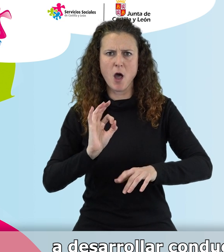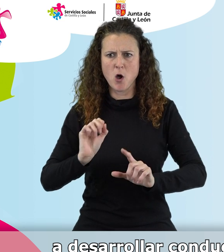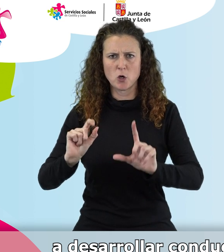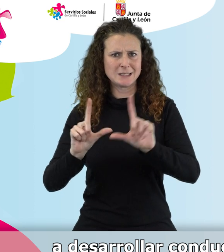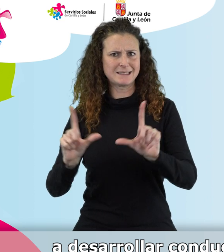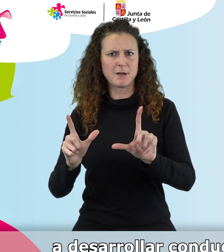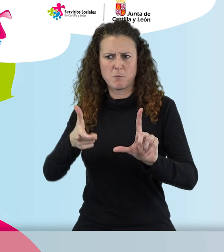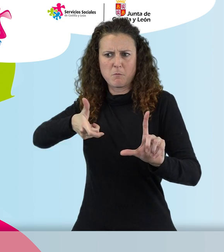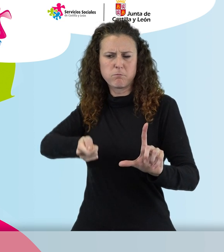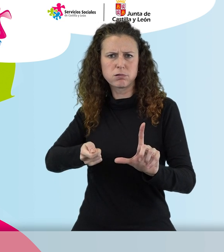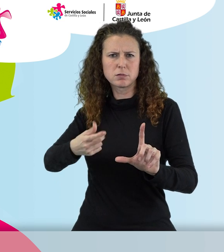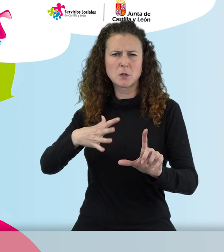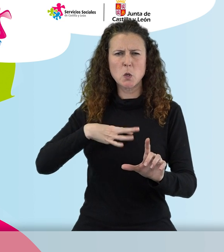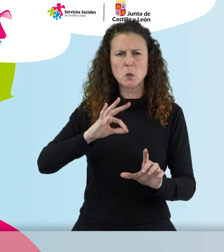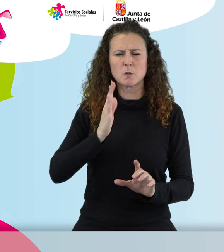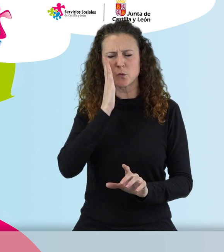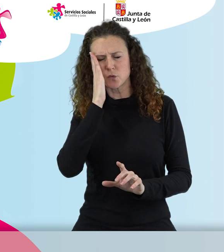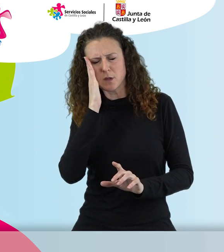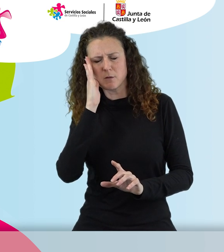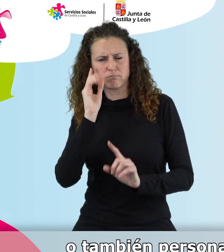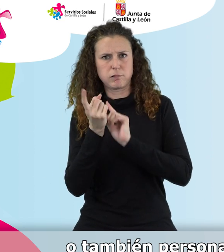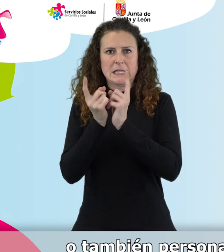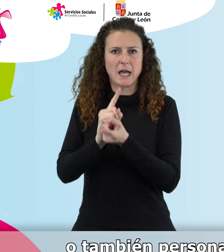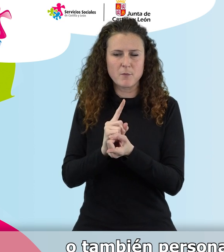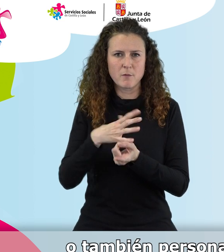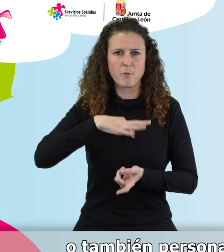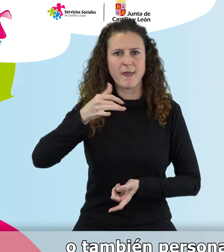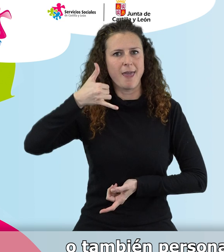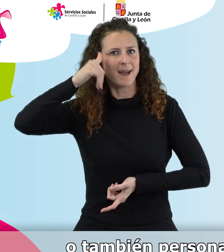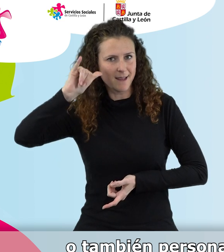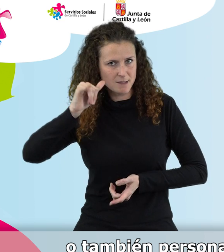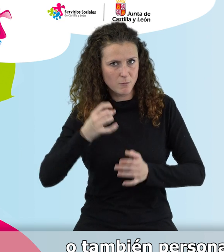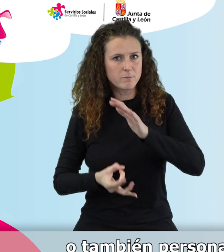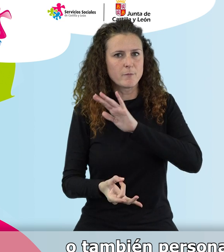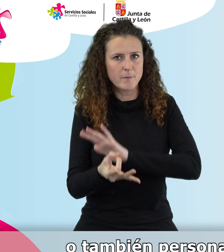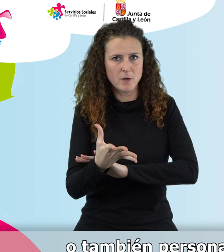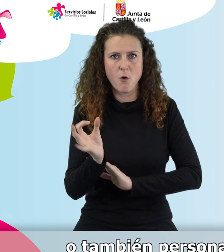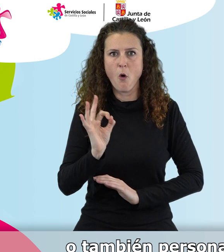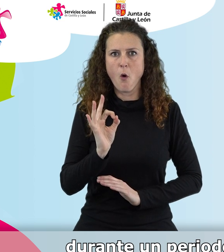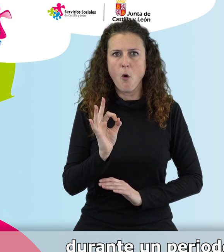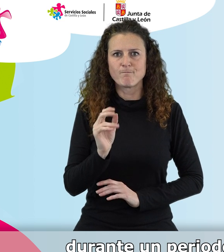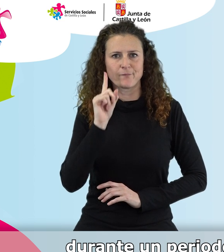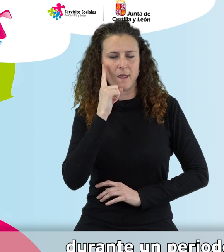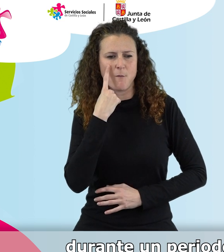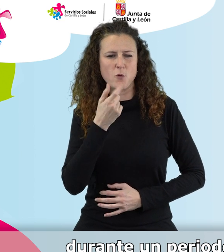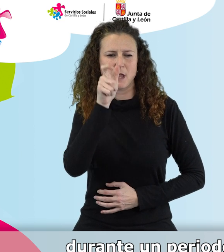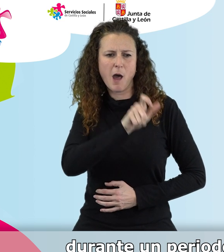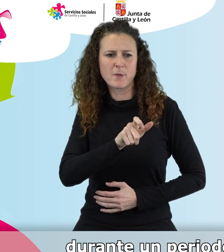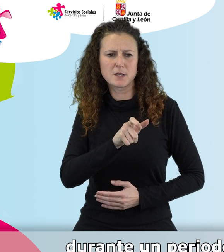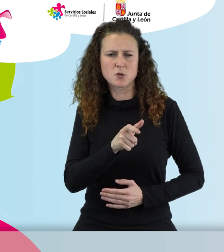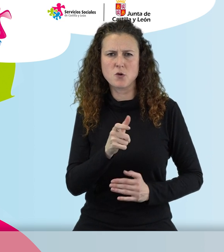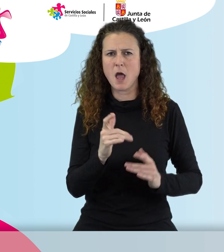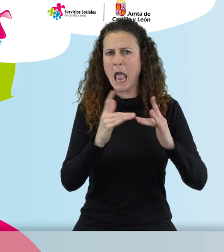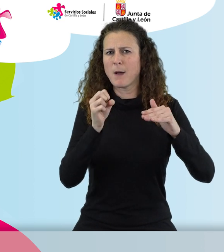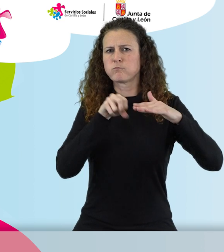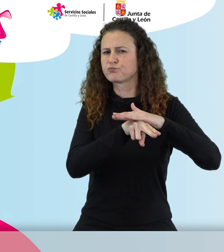que interrumpen su sueño, que pueden generar un riesgo o también personas que debemos que no se levantan de la cama durante un periodo prolongado del